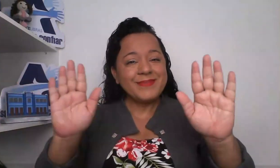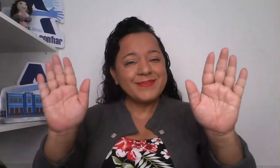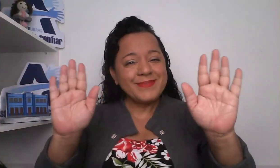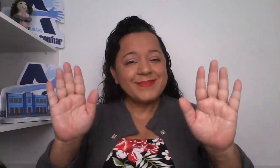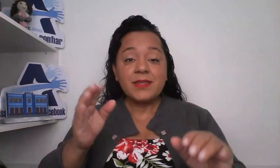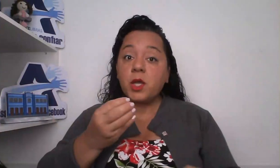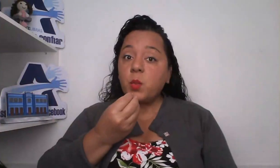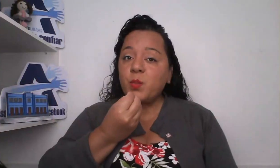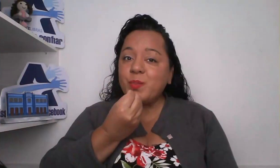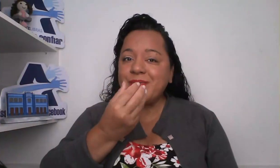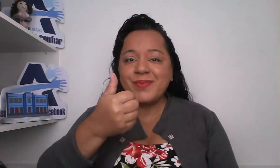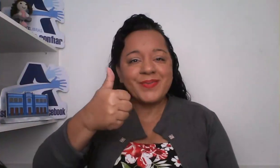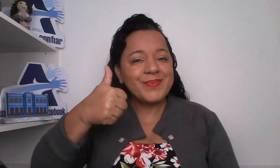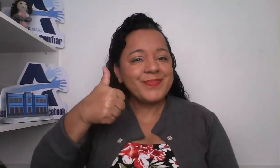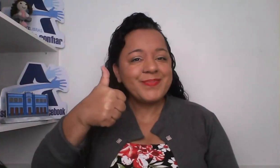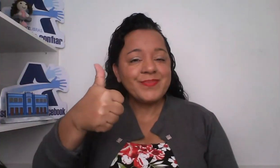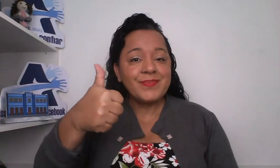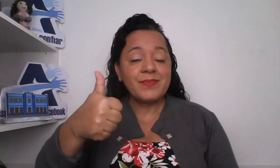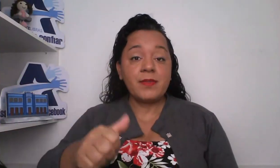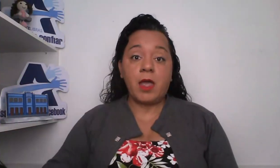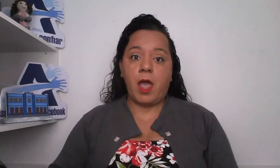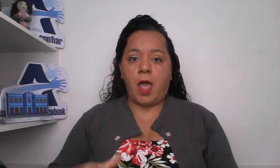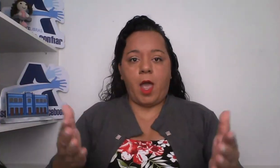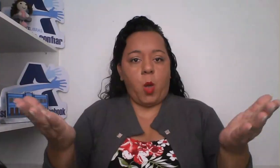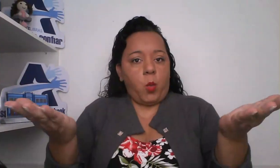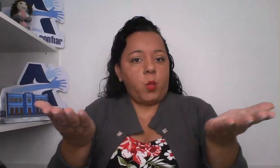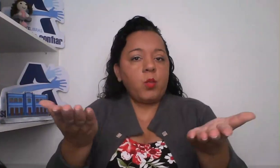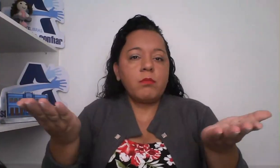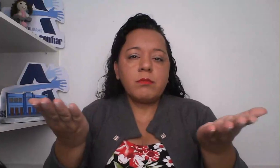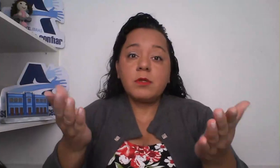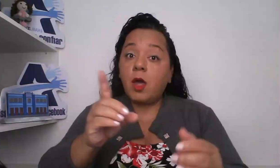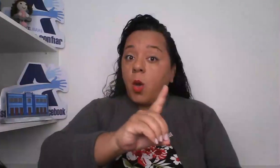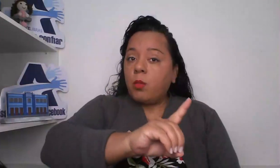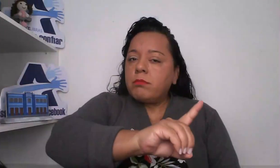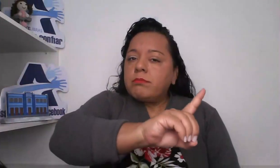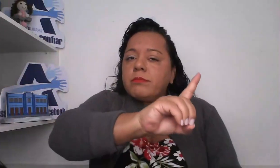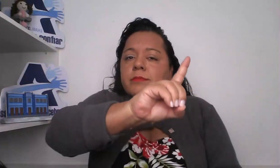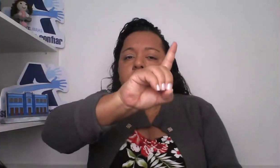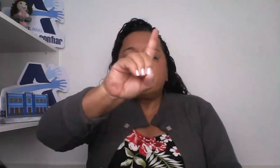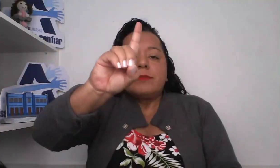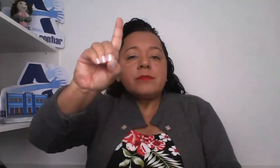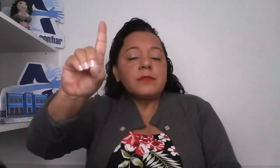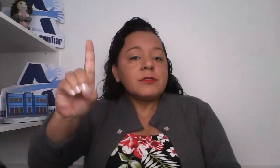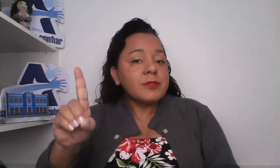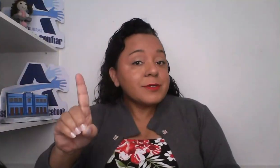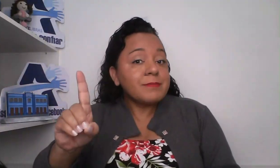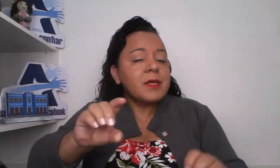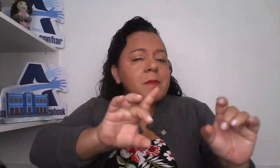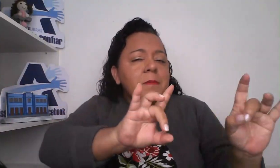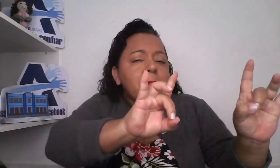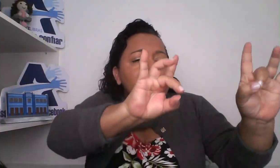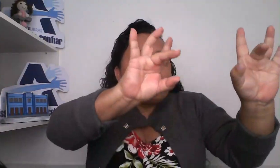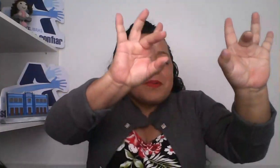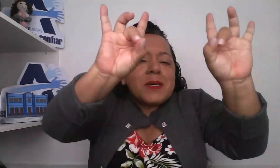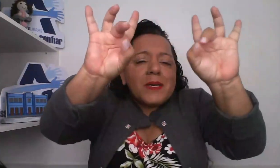Olá, tudo bem? Hoje é um dia muito